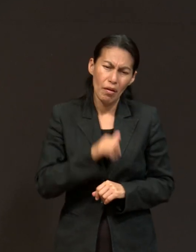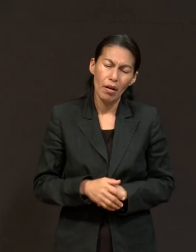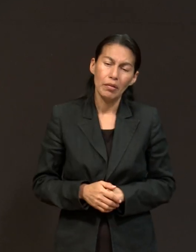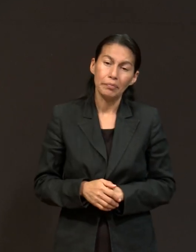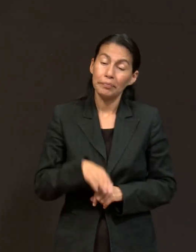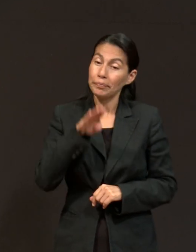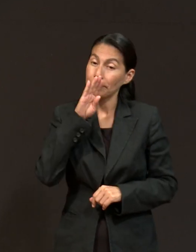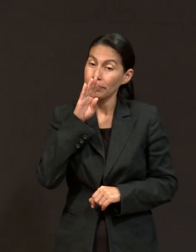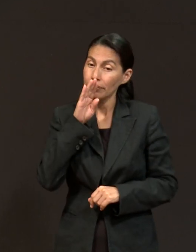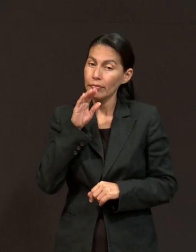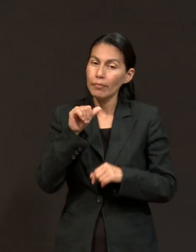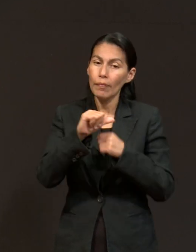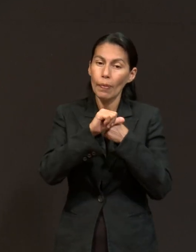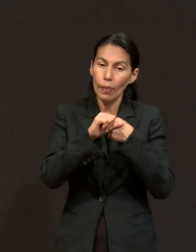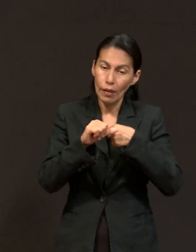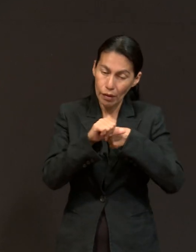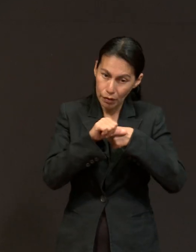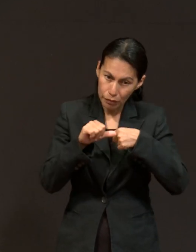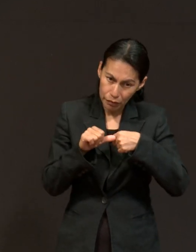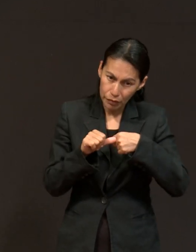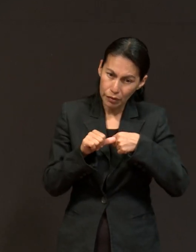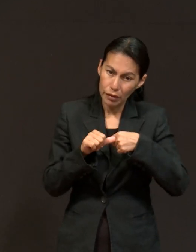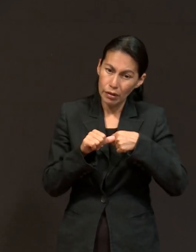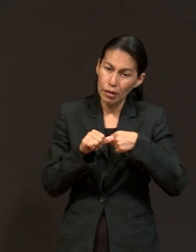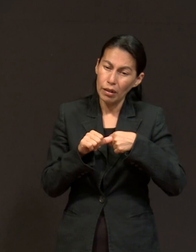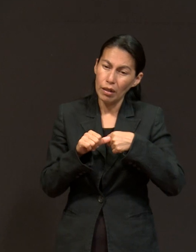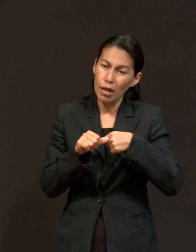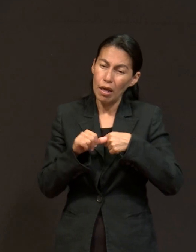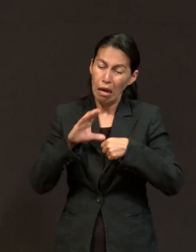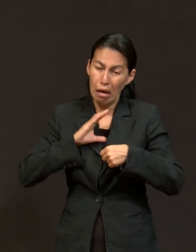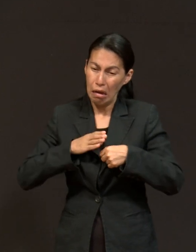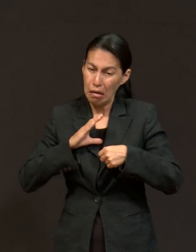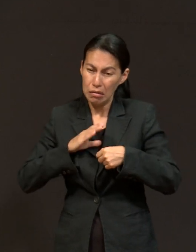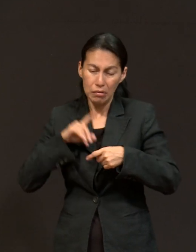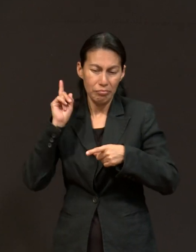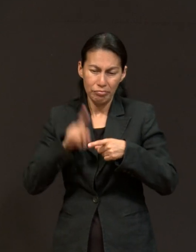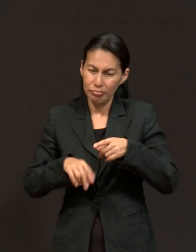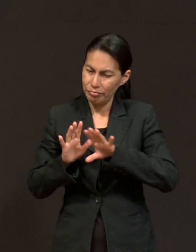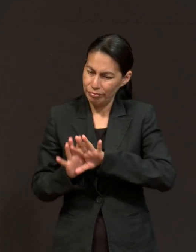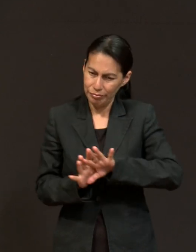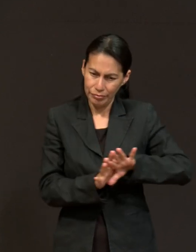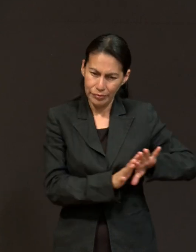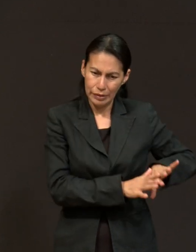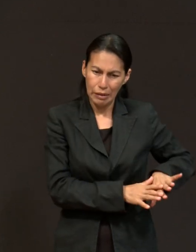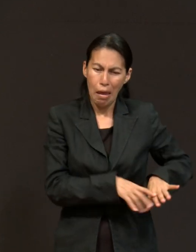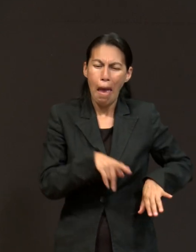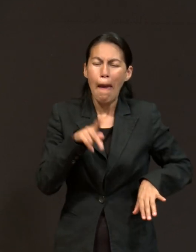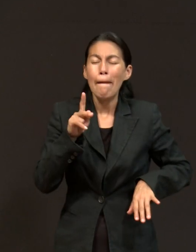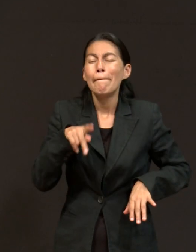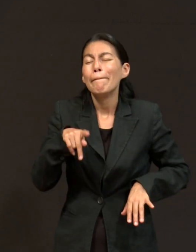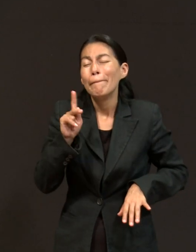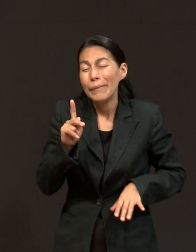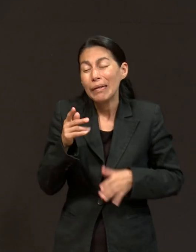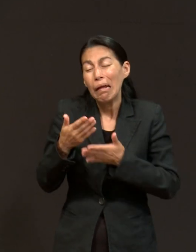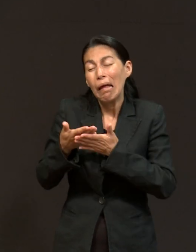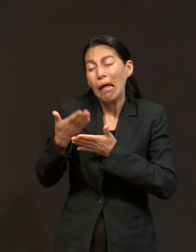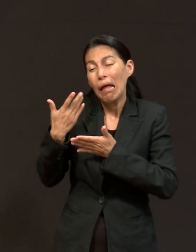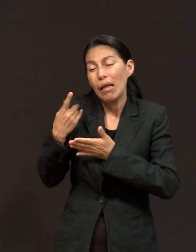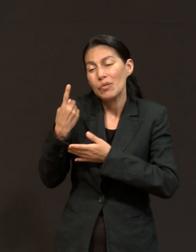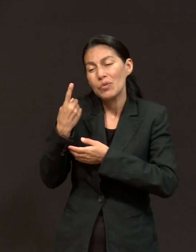para ella. Ella, gracias a Dios, quedó libre del padecimiento que tenía. Pero precisamente, desde el